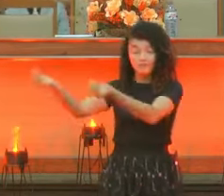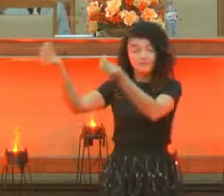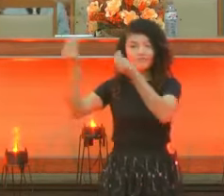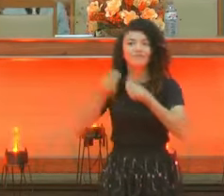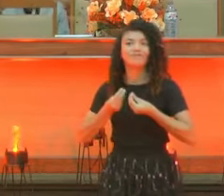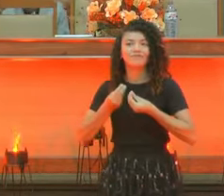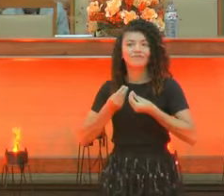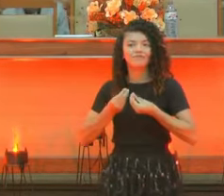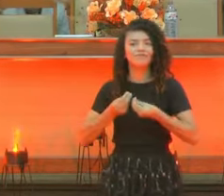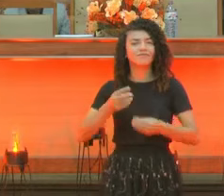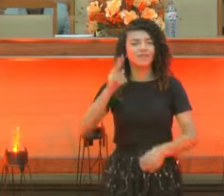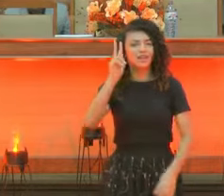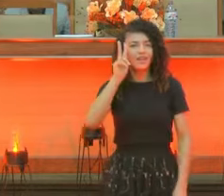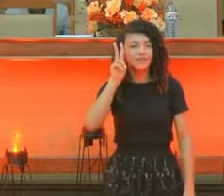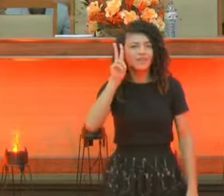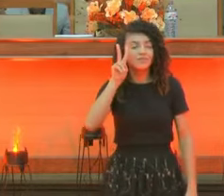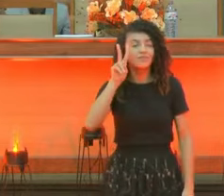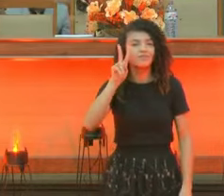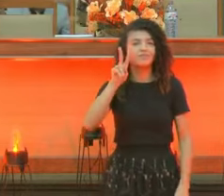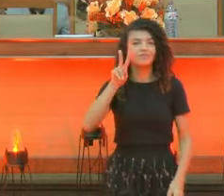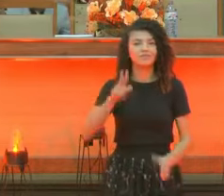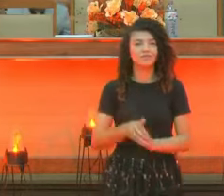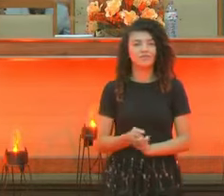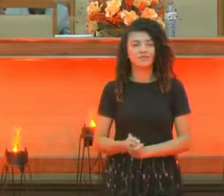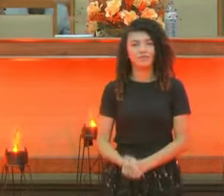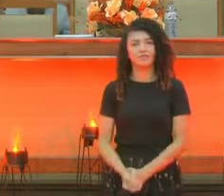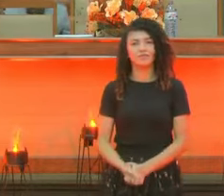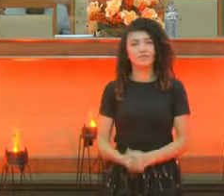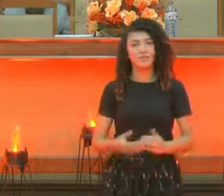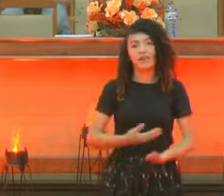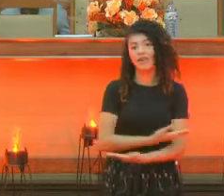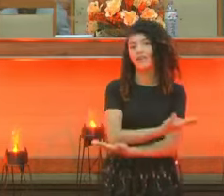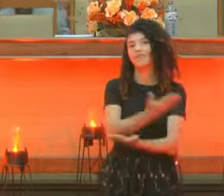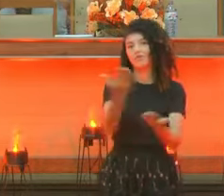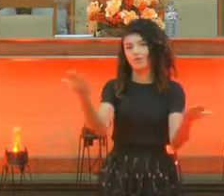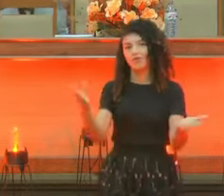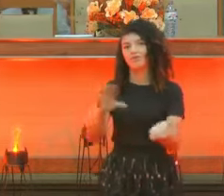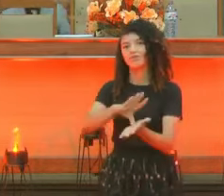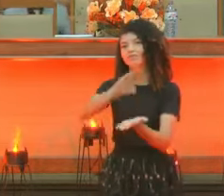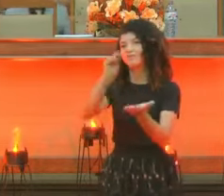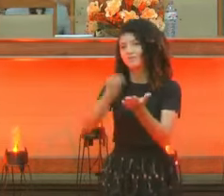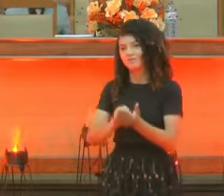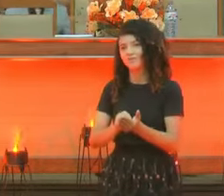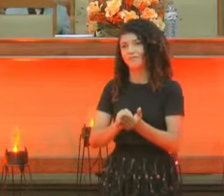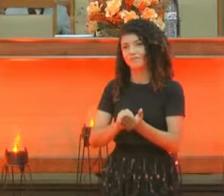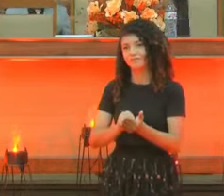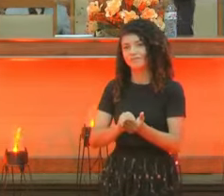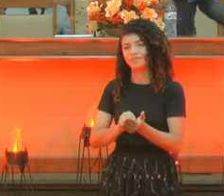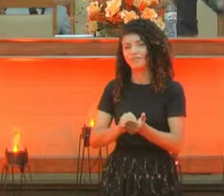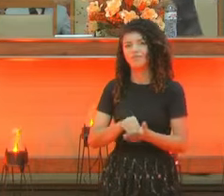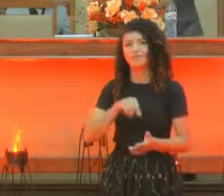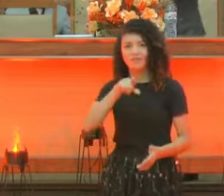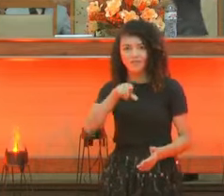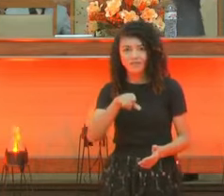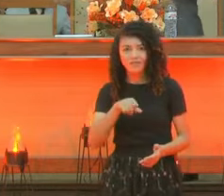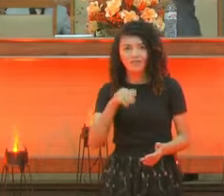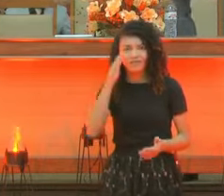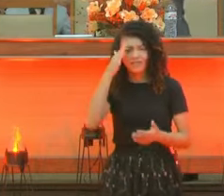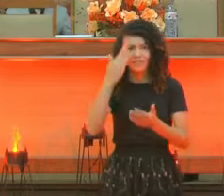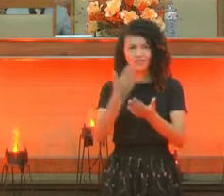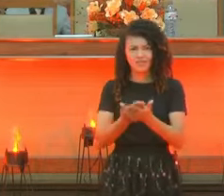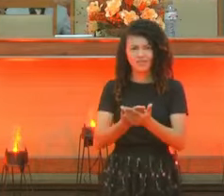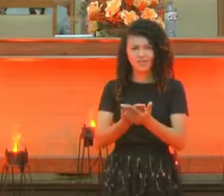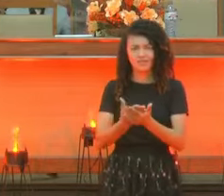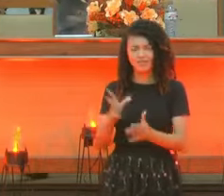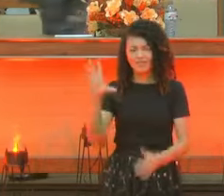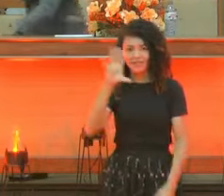lembra de nós. E não somente a mim. Mas a tantos quanto amarem. Só quem ama a vida dele. Só quem ama a vida